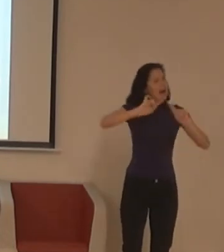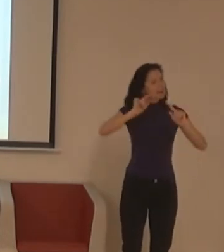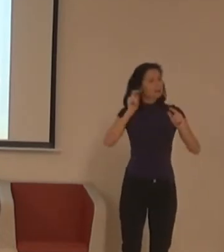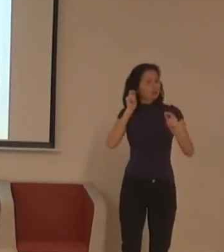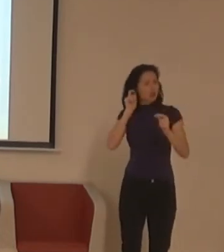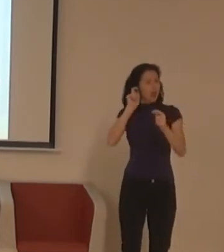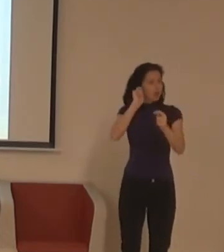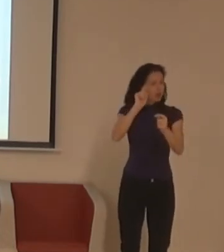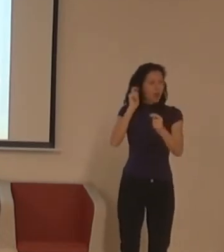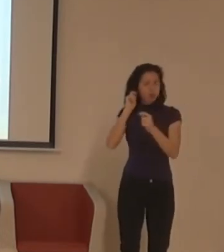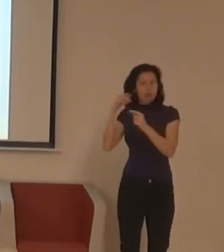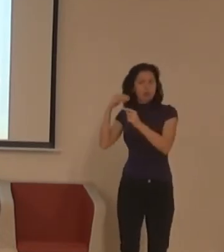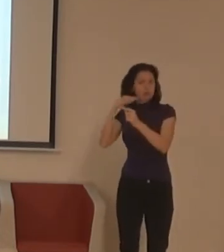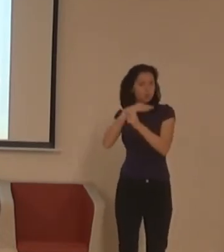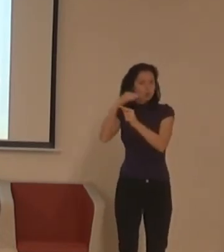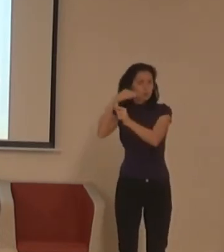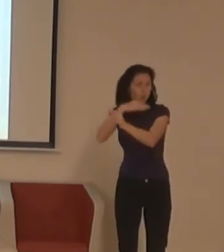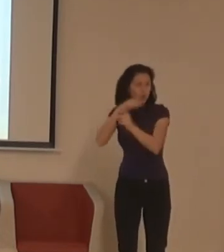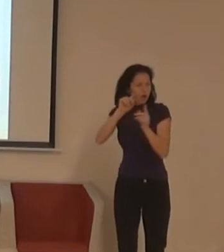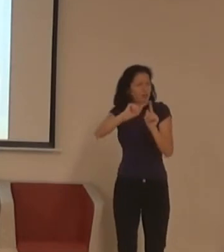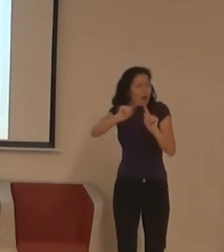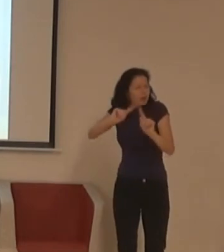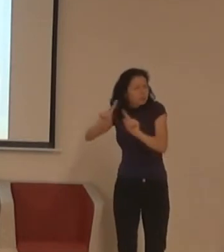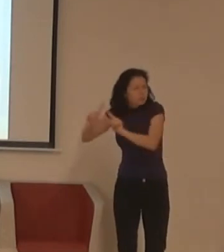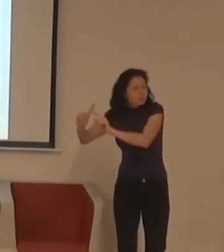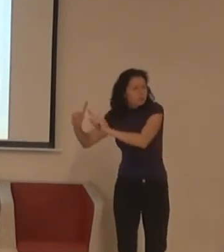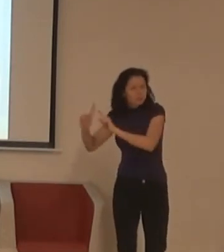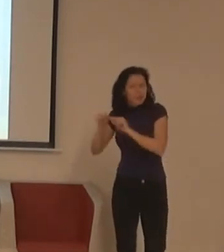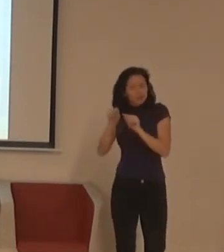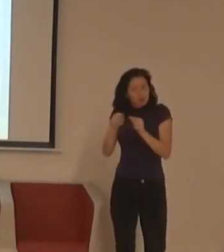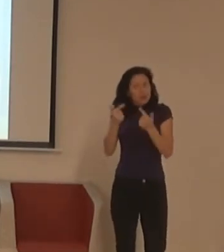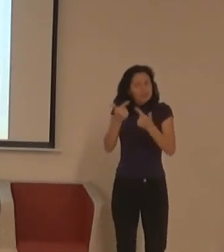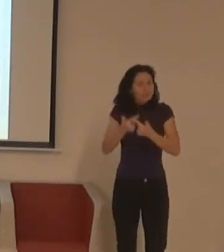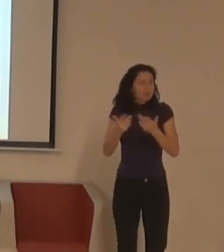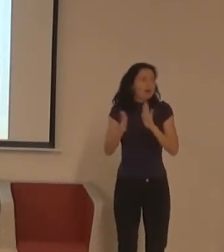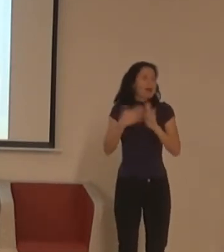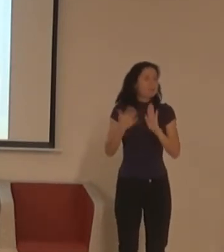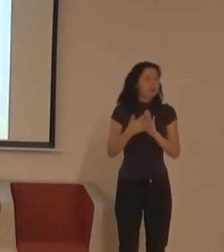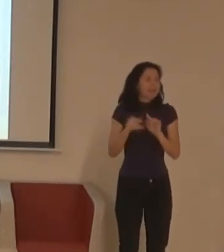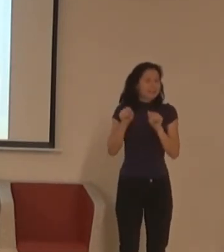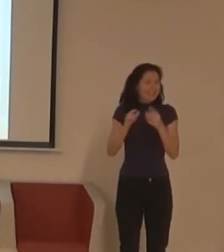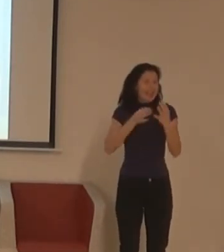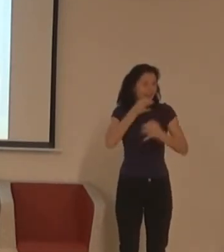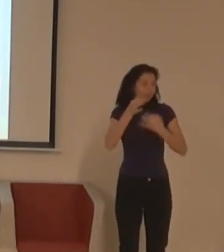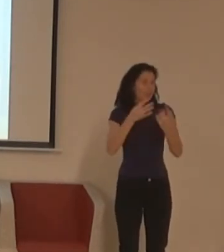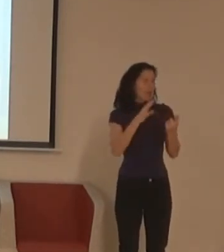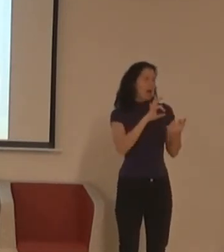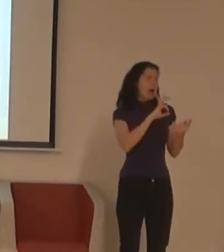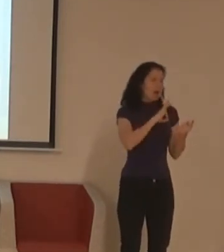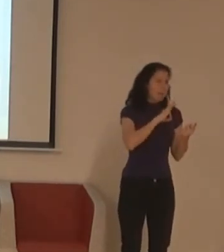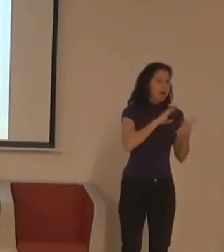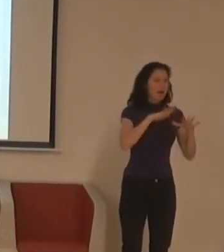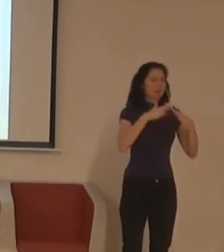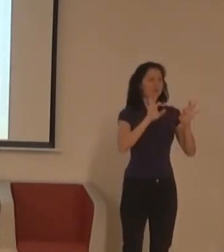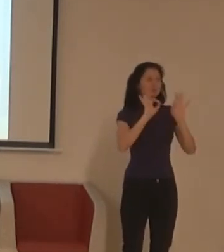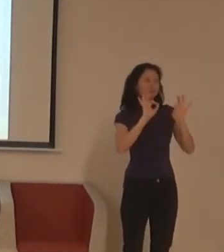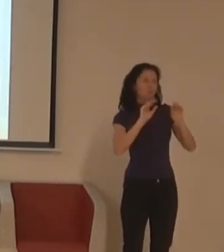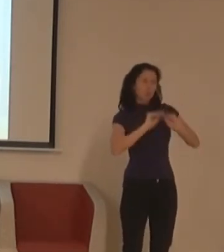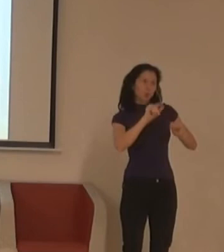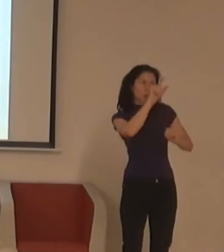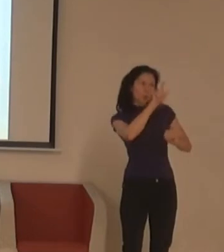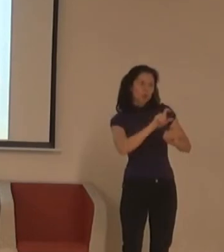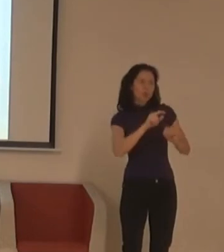vysvětlit tak, jak by vám třeba dokázal kámoš, dobrej učitel, nebo máma s tátou.